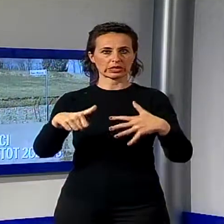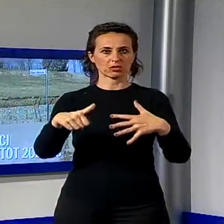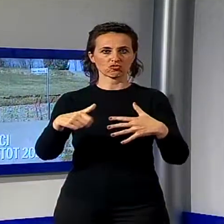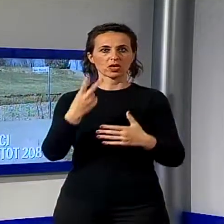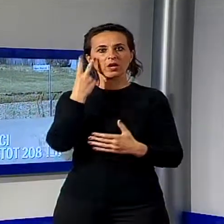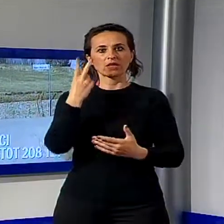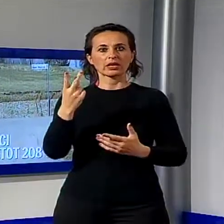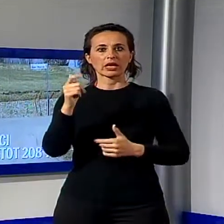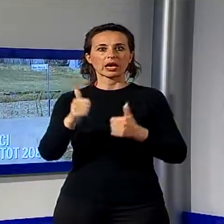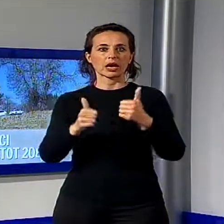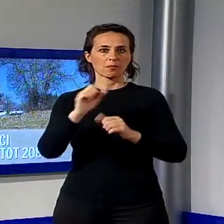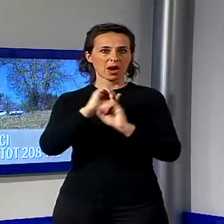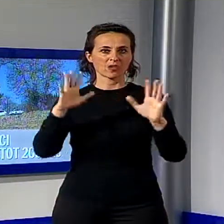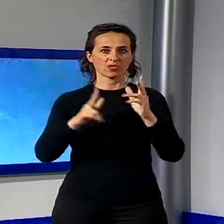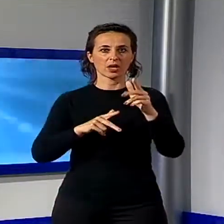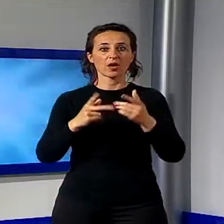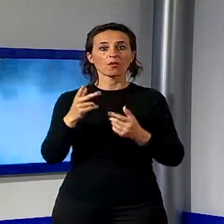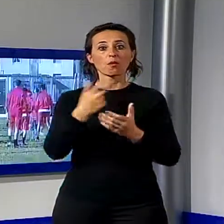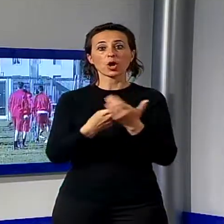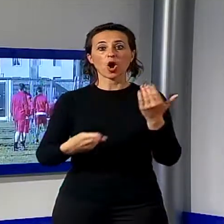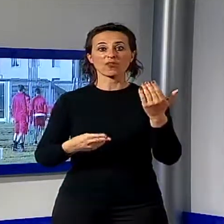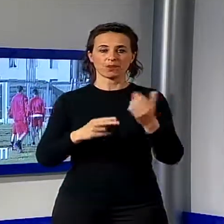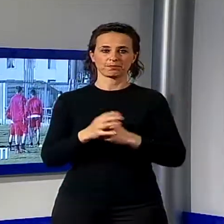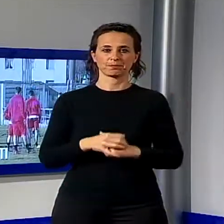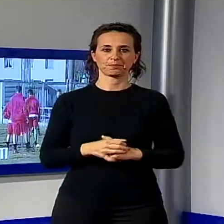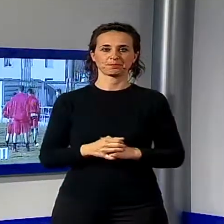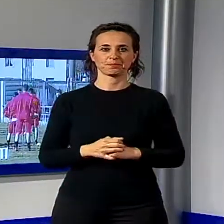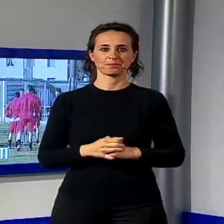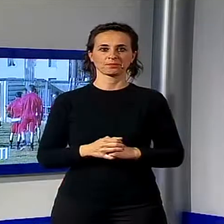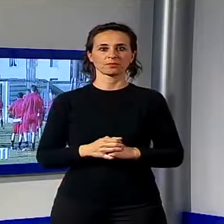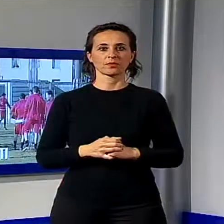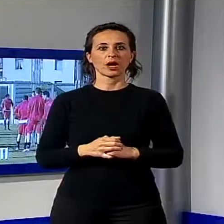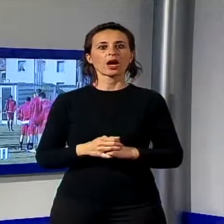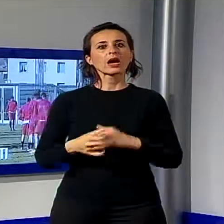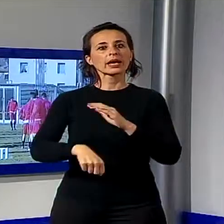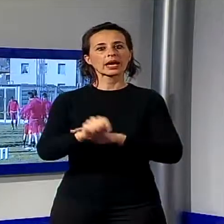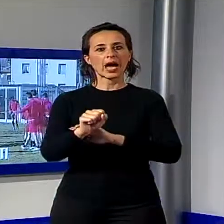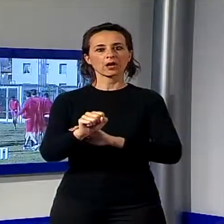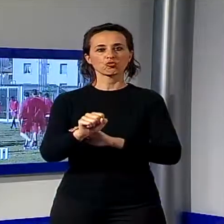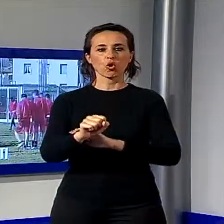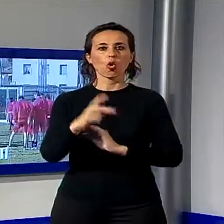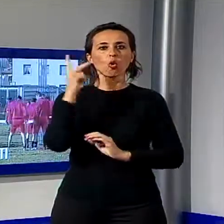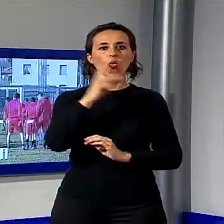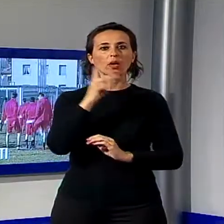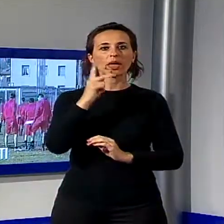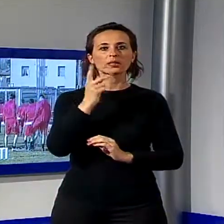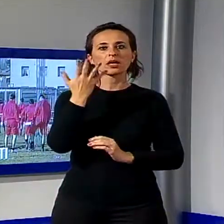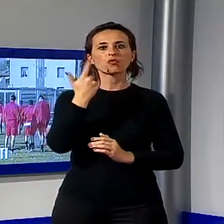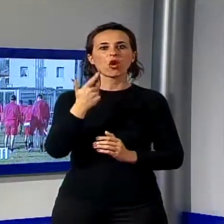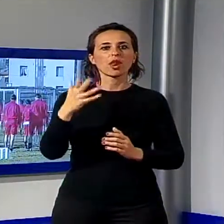strade della Garfagnana in vista del rally del Ciocco. La Lucchese vuole i tre punti, i rossoneri ospitano al Porta Elisa